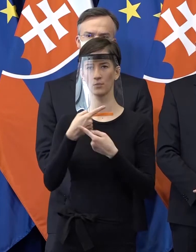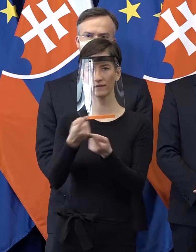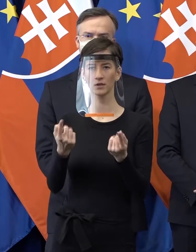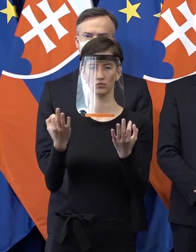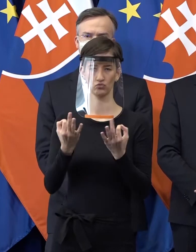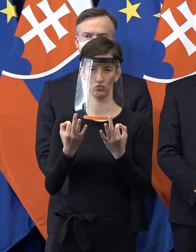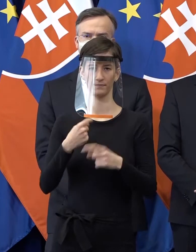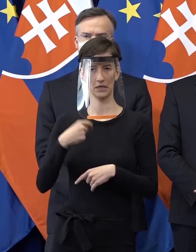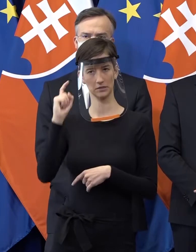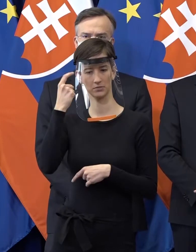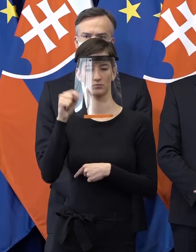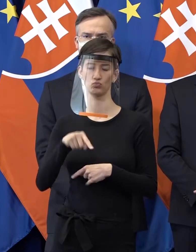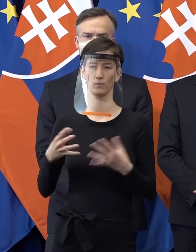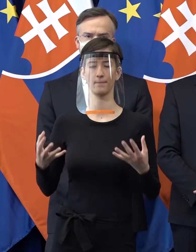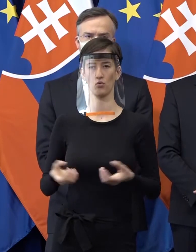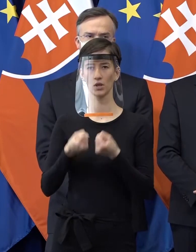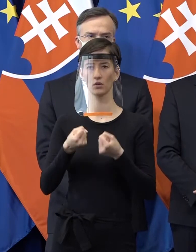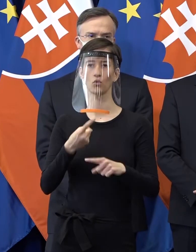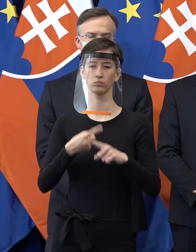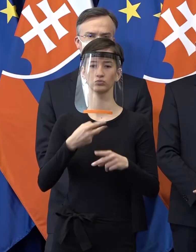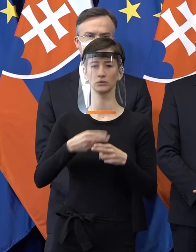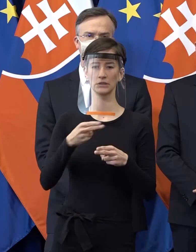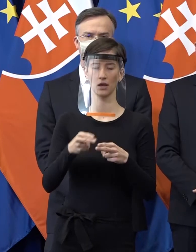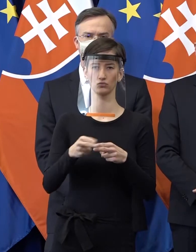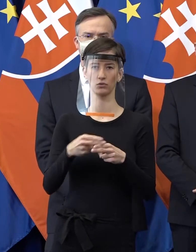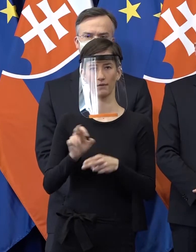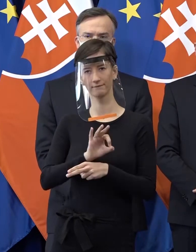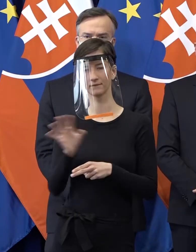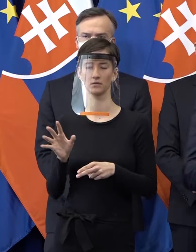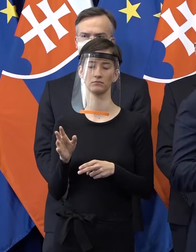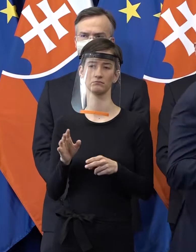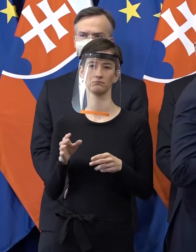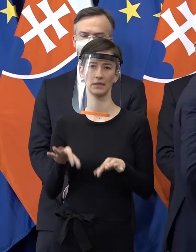riešenie, ktoré bude dobré pre zamestnávateľov aj pre zamestnancov.